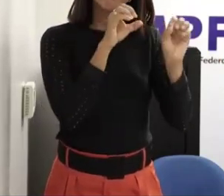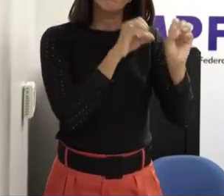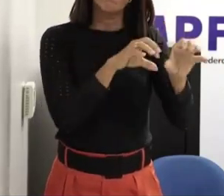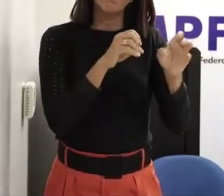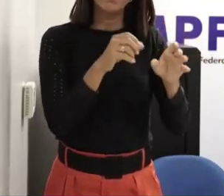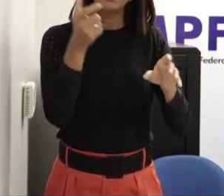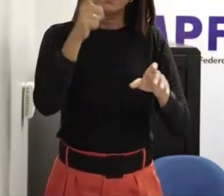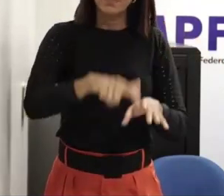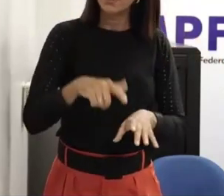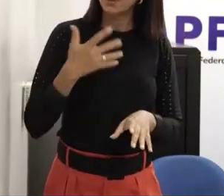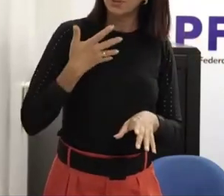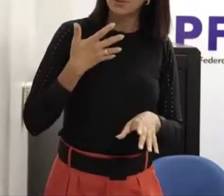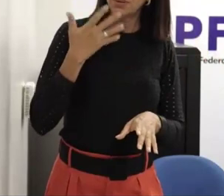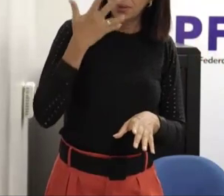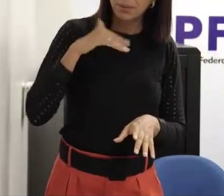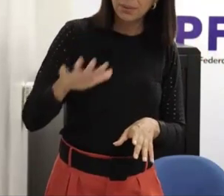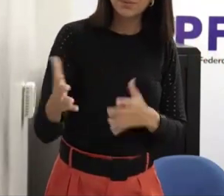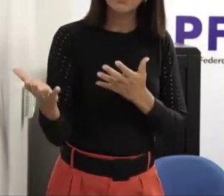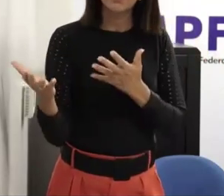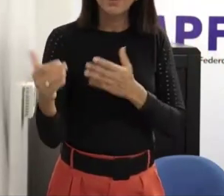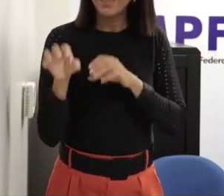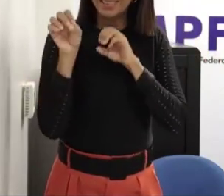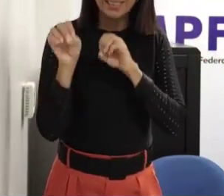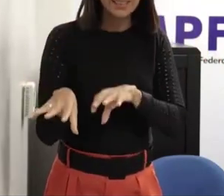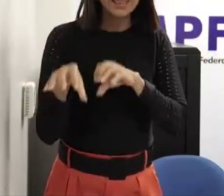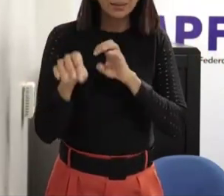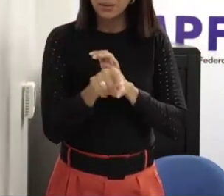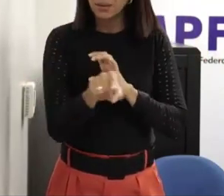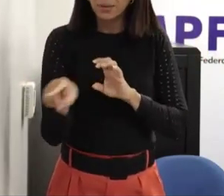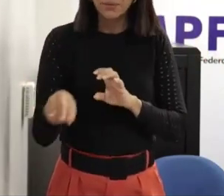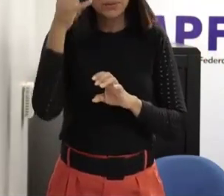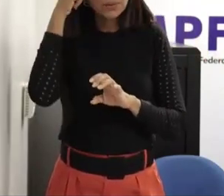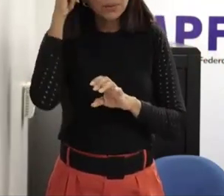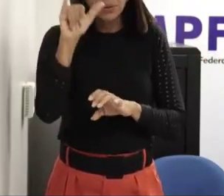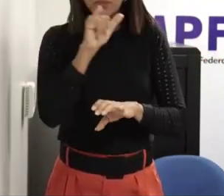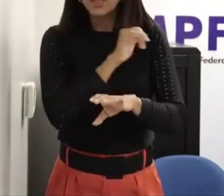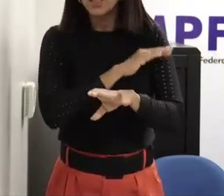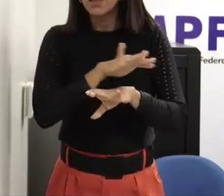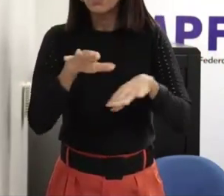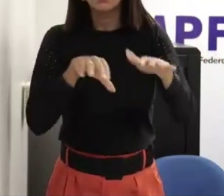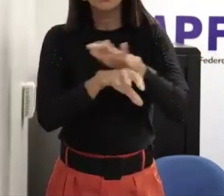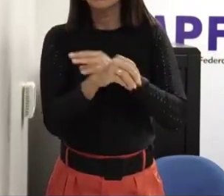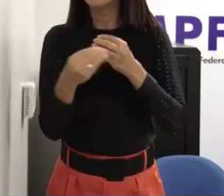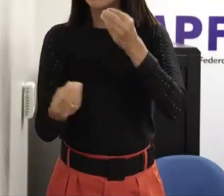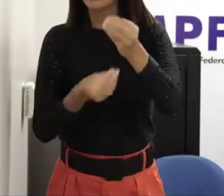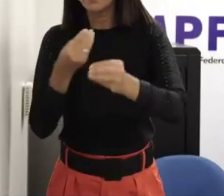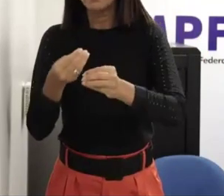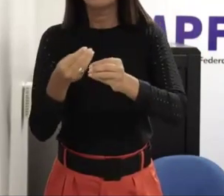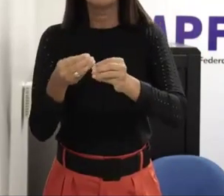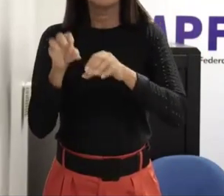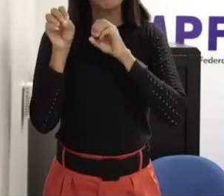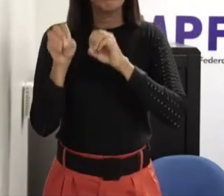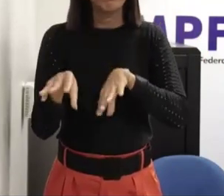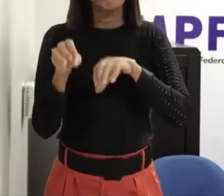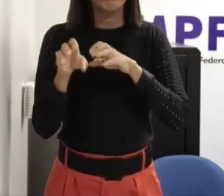autoproteção no ambiente virtual é fundamental fortalecer as equipes nas escolas não dá para a gente falar apenas com os professores as